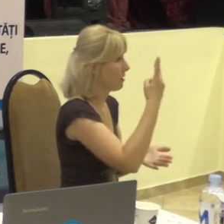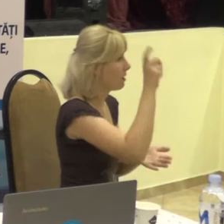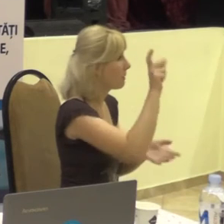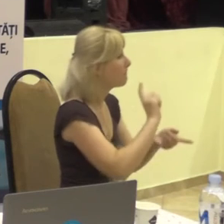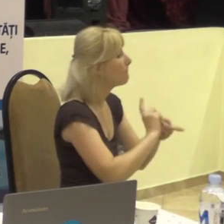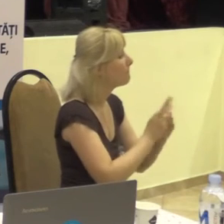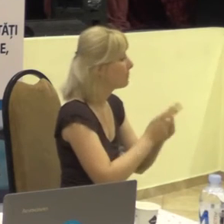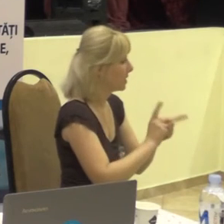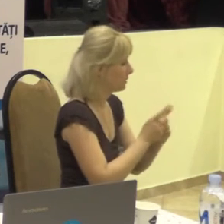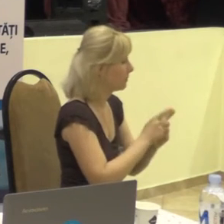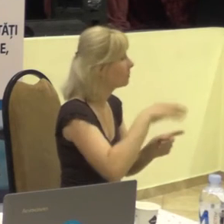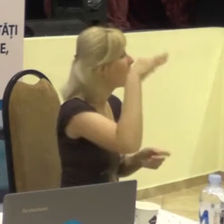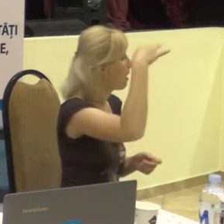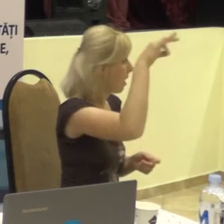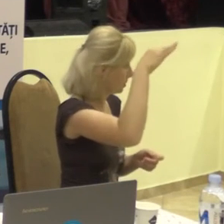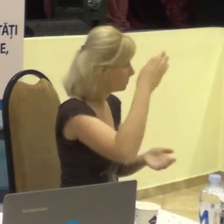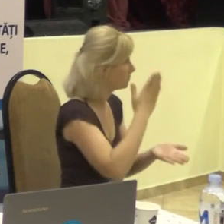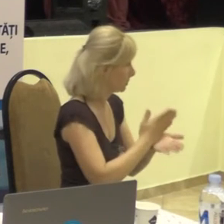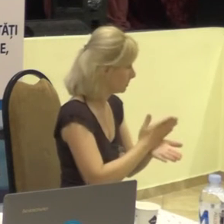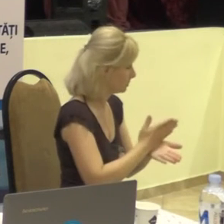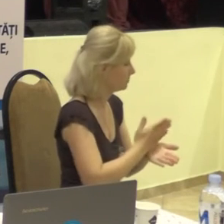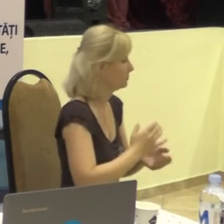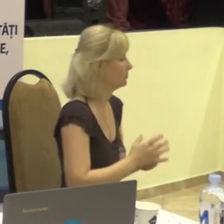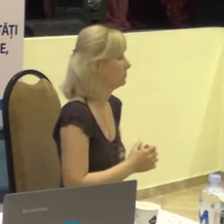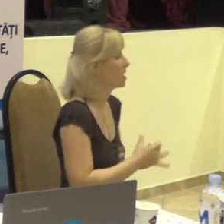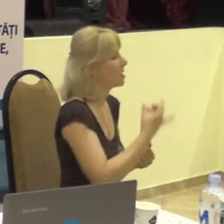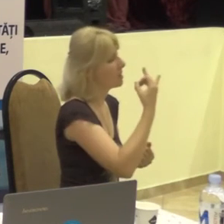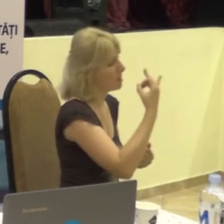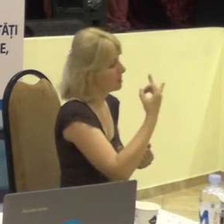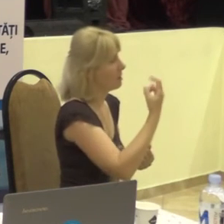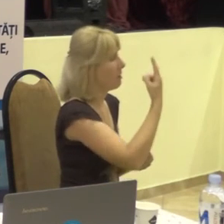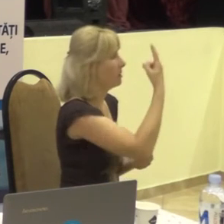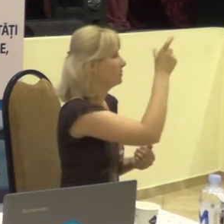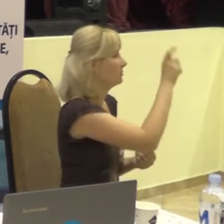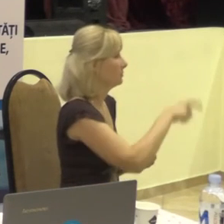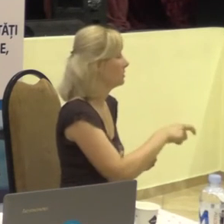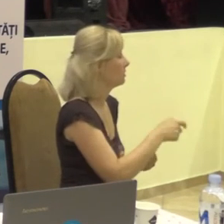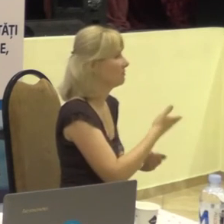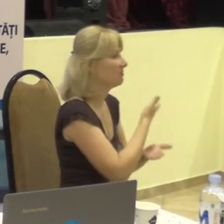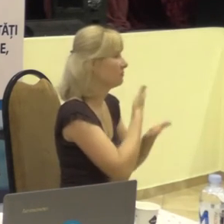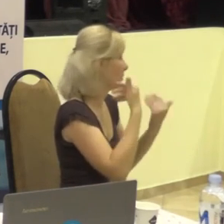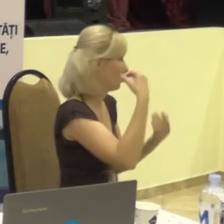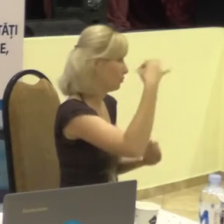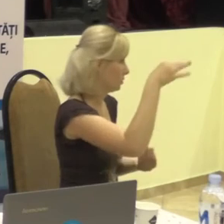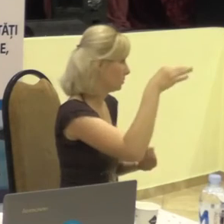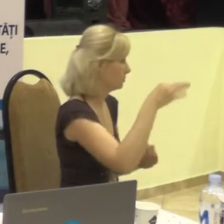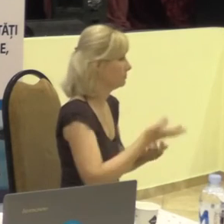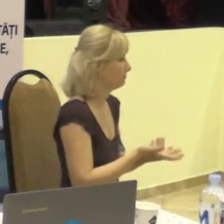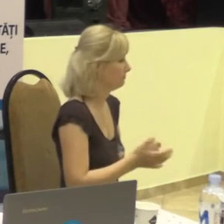sunt licențiați și o persoană este nelicențiată.